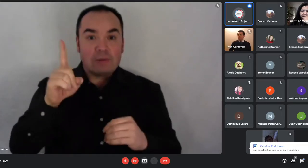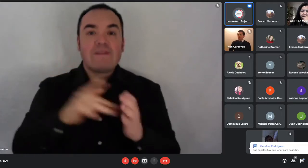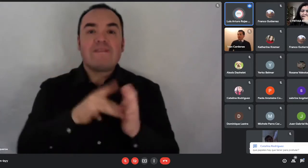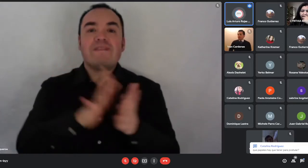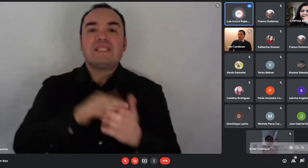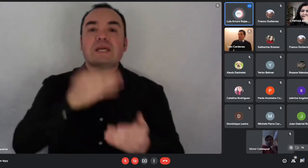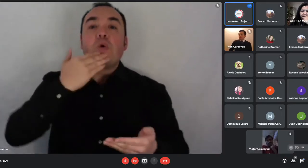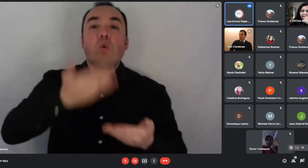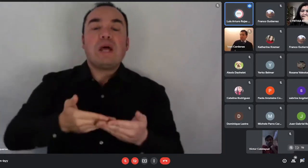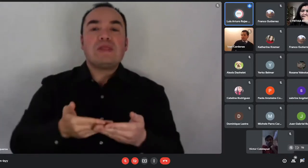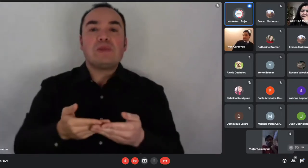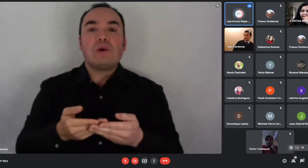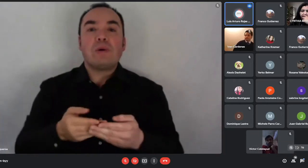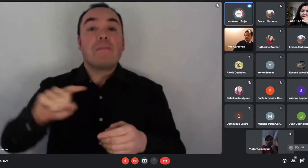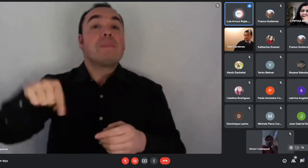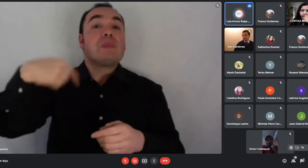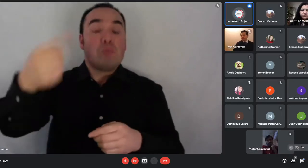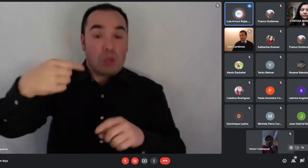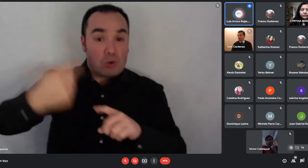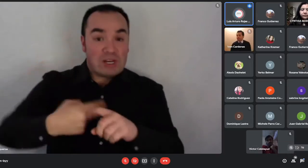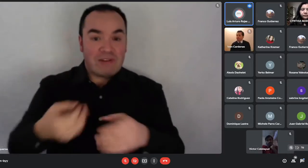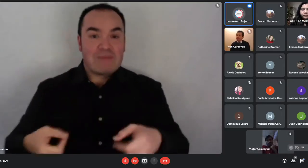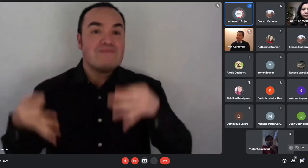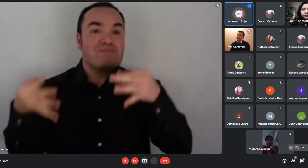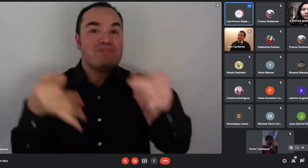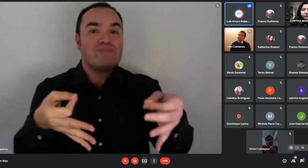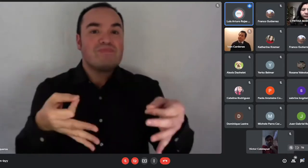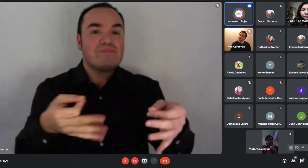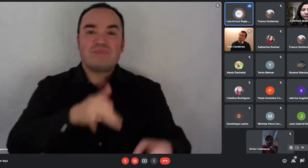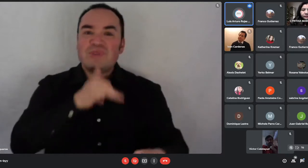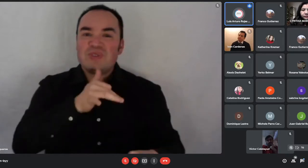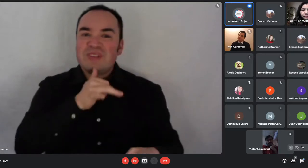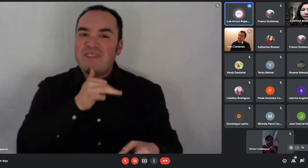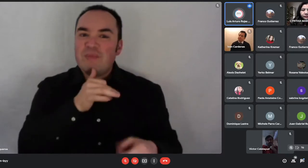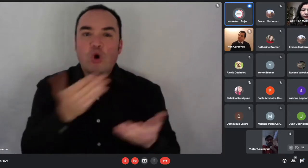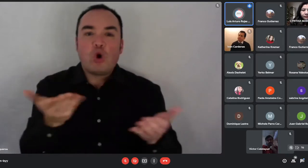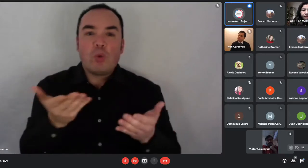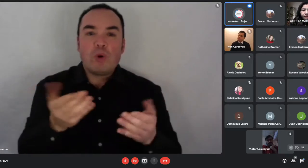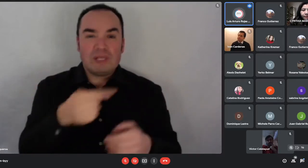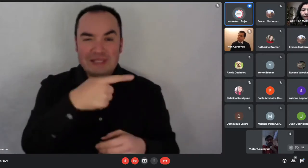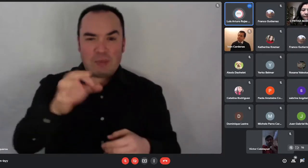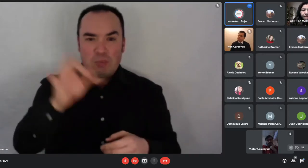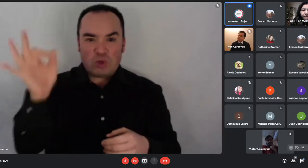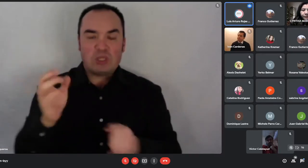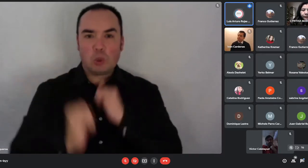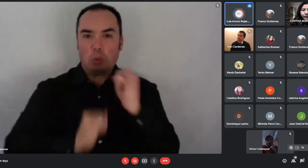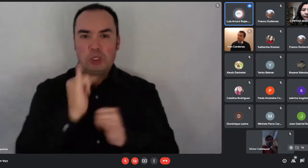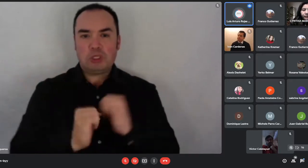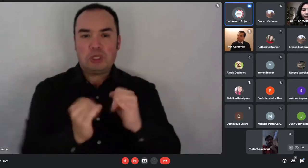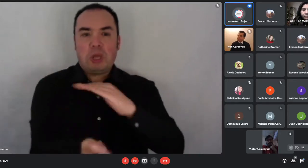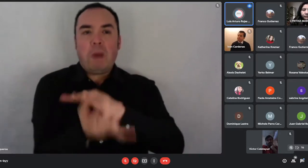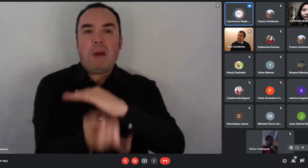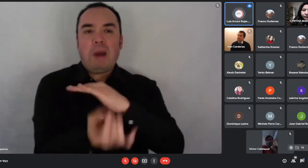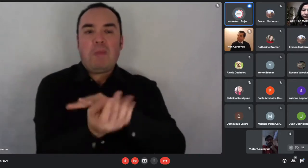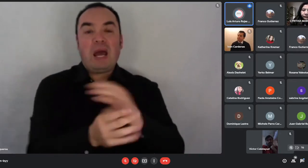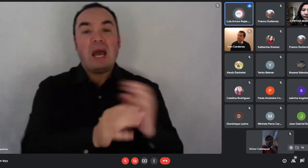cómo va a ser. Si va a ser 100% online o si va a ser una parte online y también se va a poder hacer postulaciones presenciales.